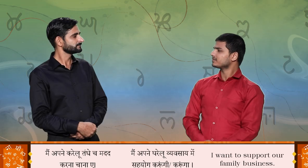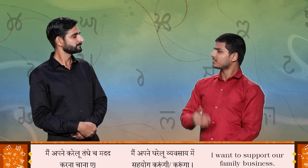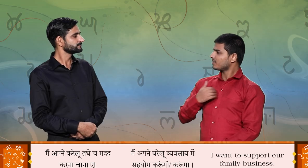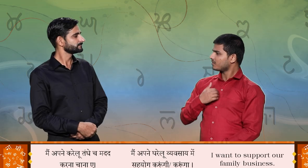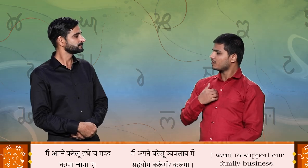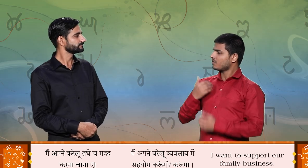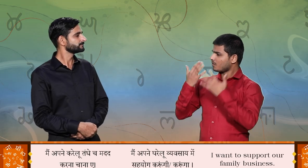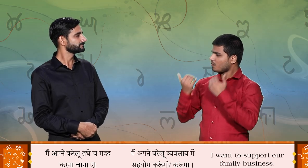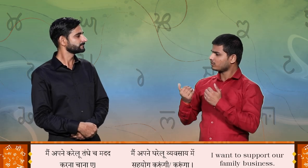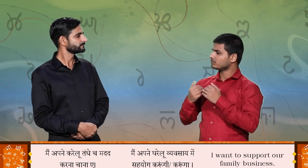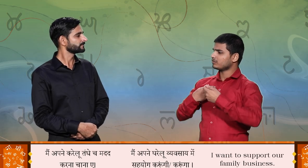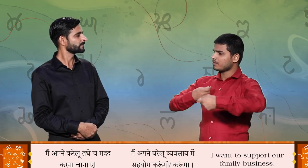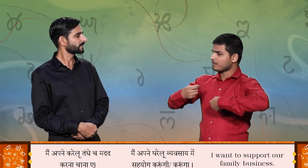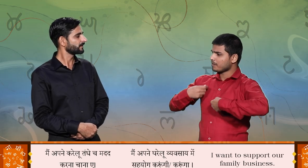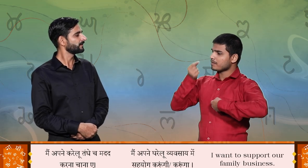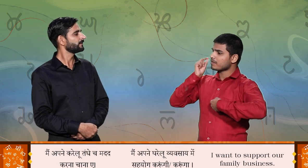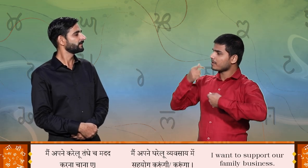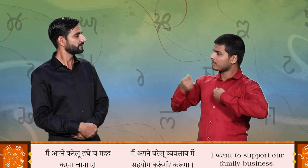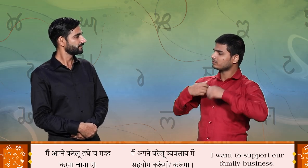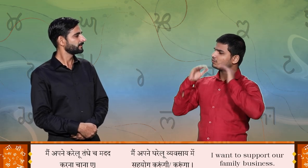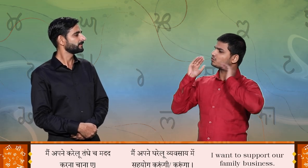मैं अपने करे लूतन देच मदद करना चान्ना है